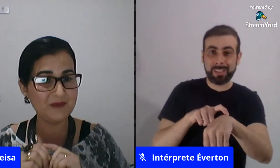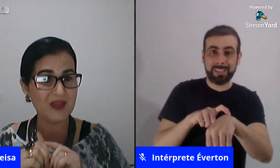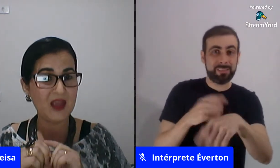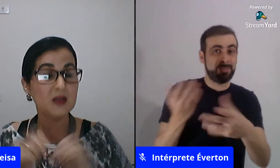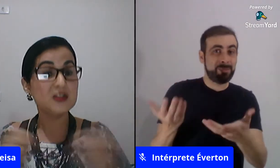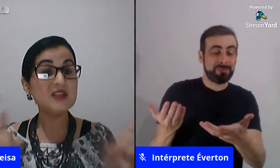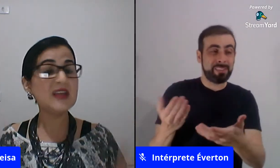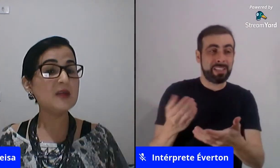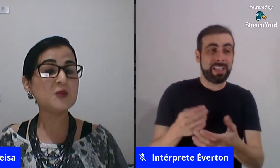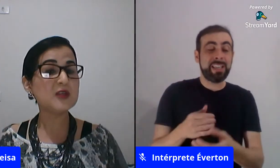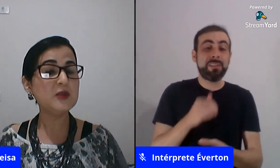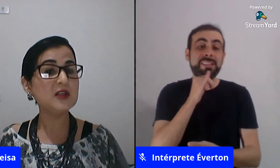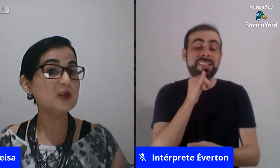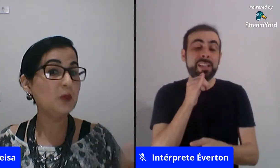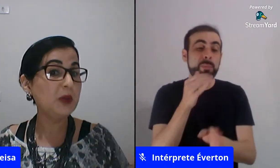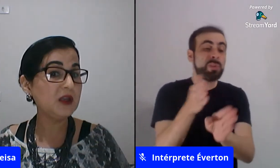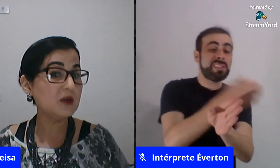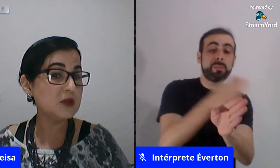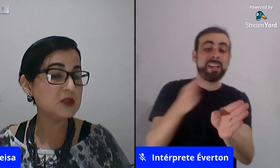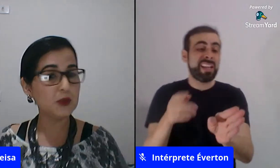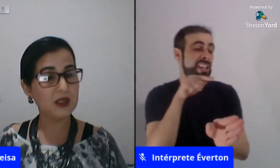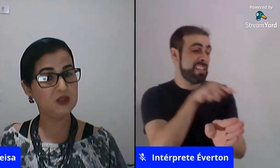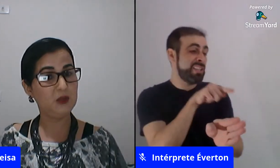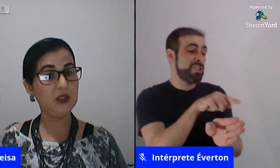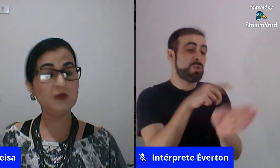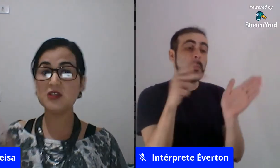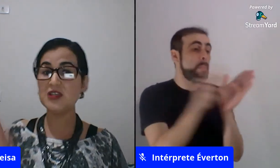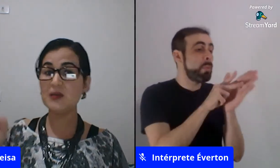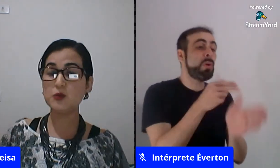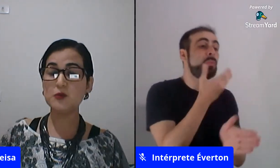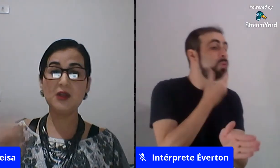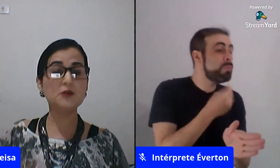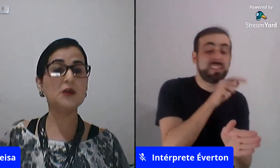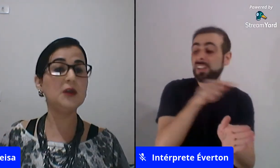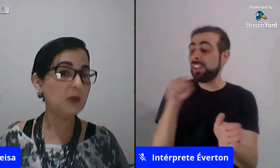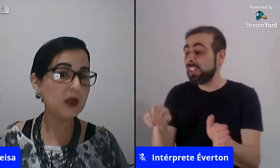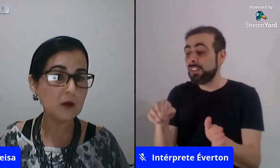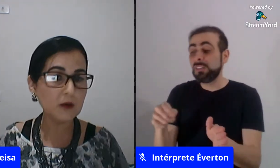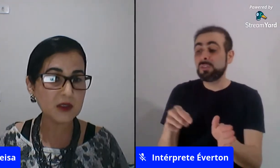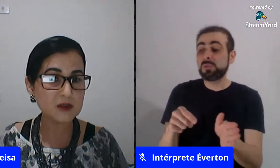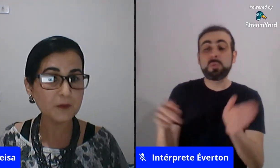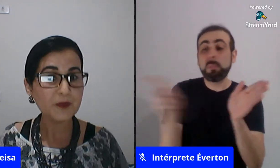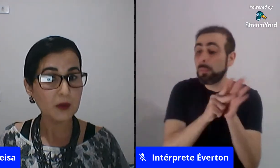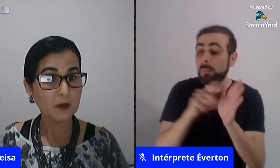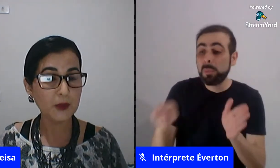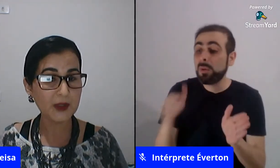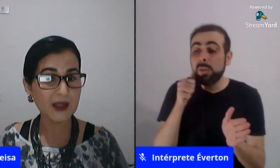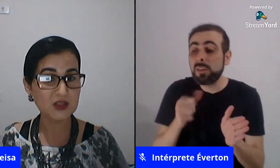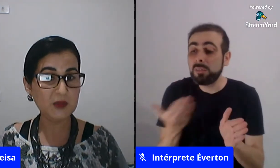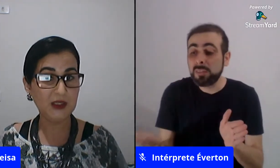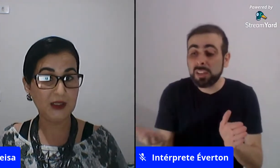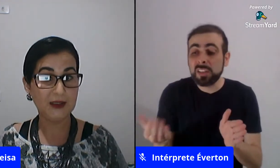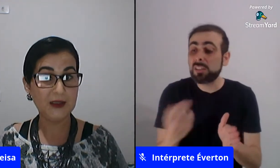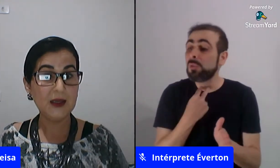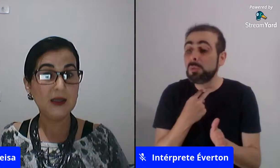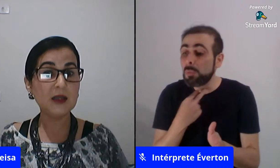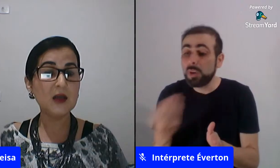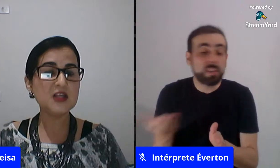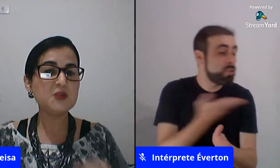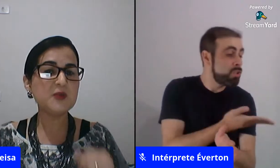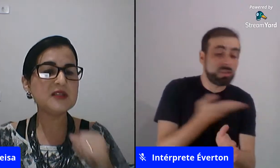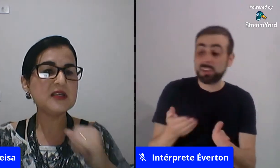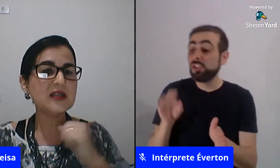menina dizemos para as meninas não brinquem com isso porque é de menino dizemos para menino que não brinquem com isso porque é de menina